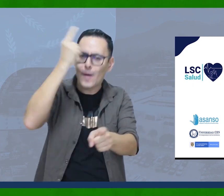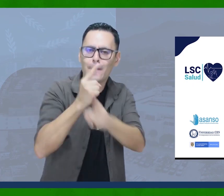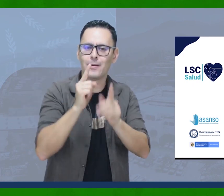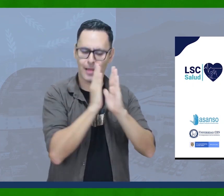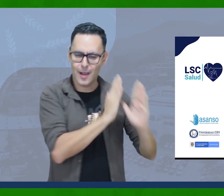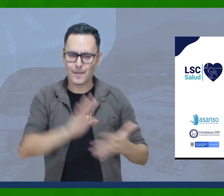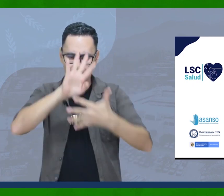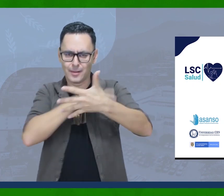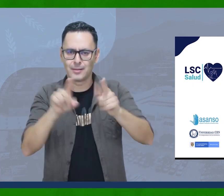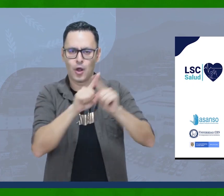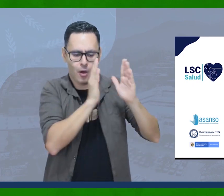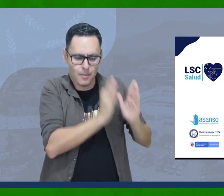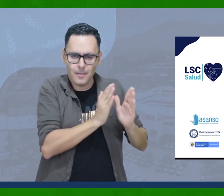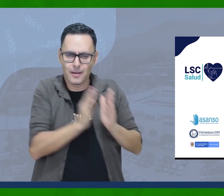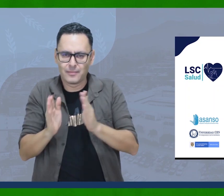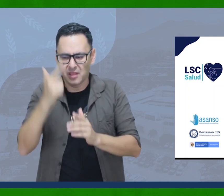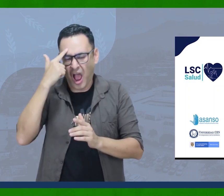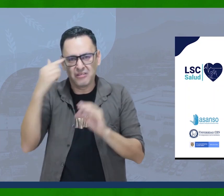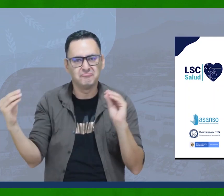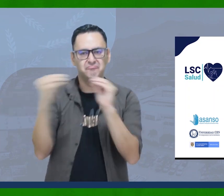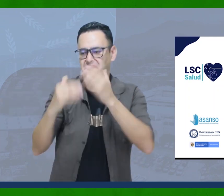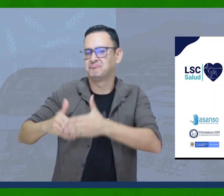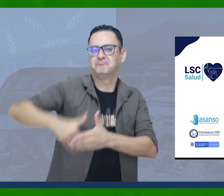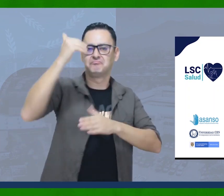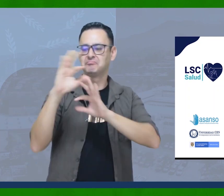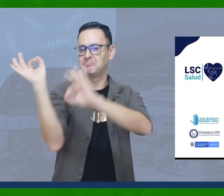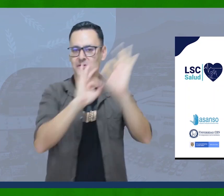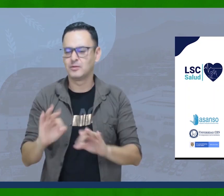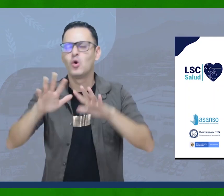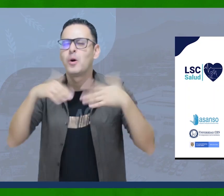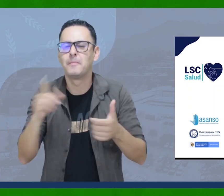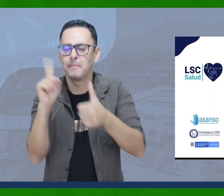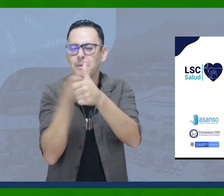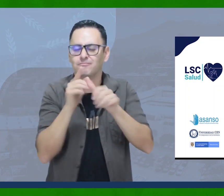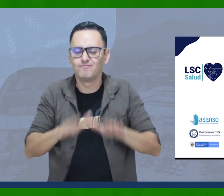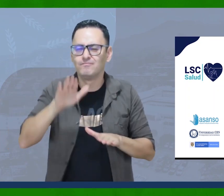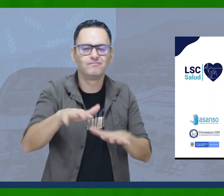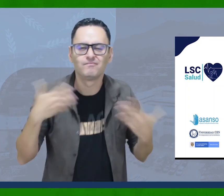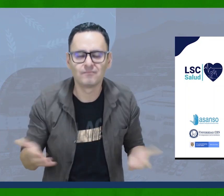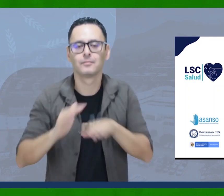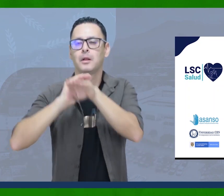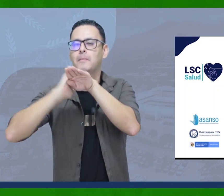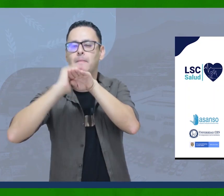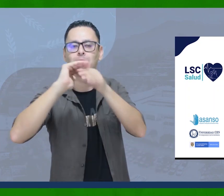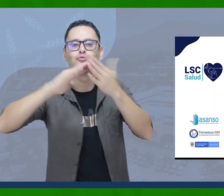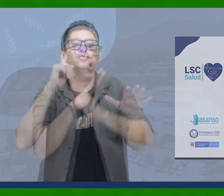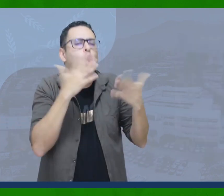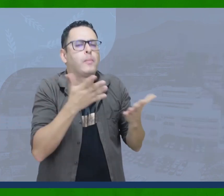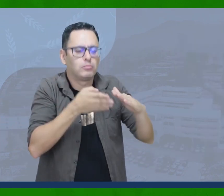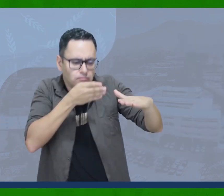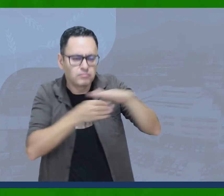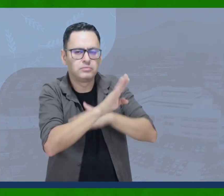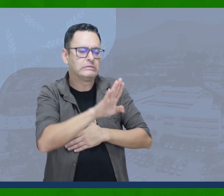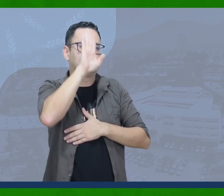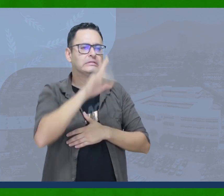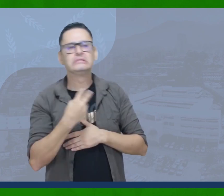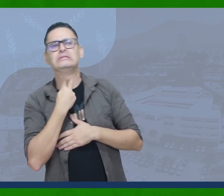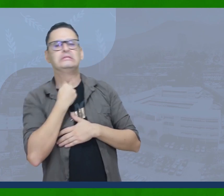en el año 2019 hasta el año 2022, cumpliendo con el plan y cronograma establecido. Dentro de la organización, los